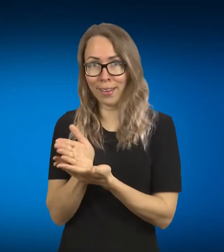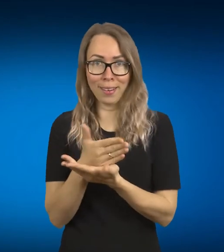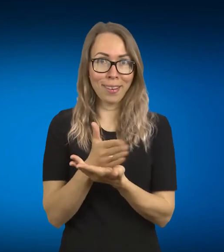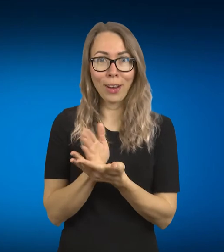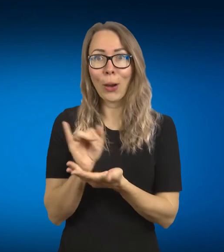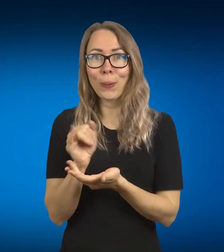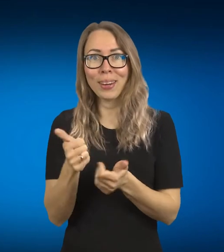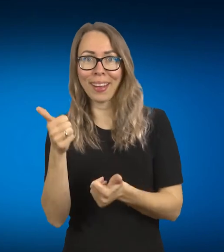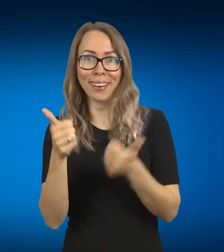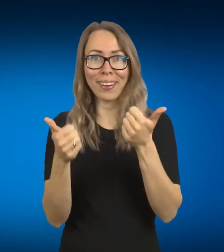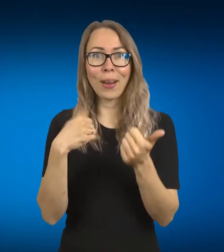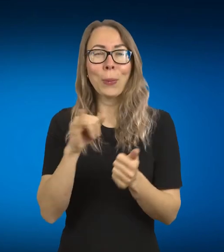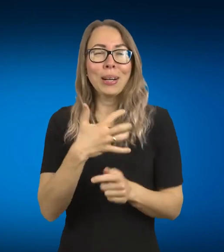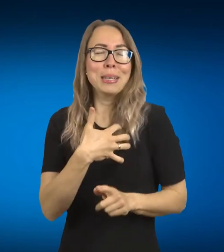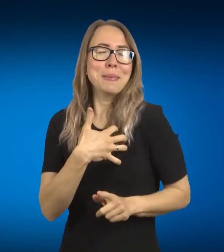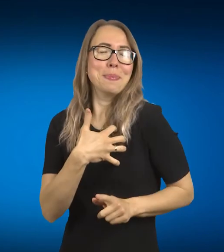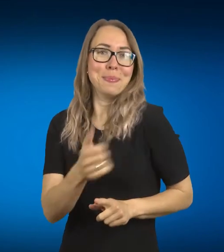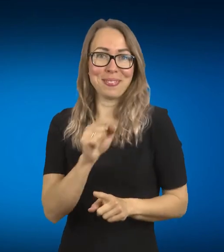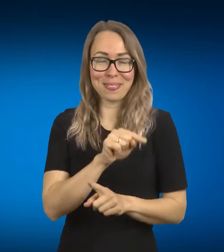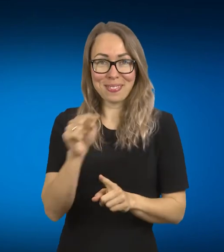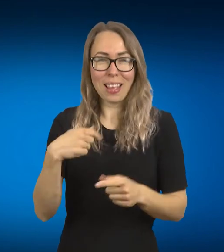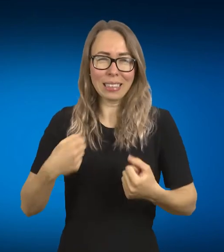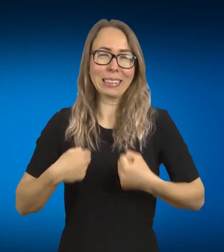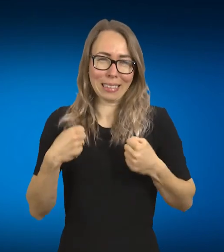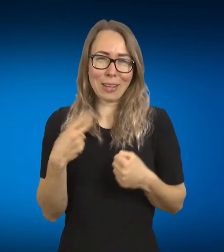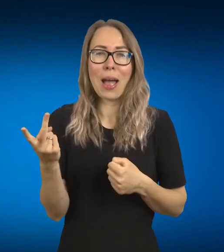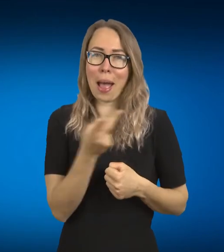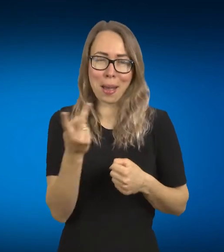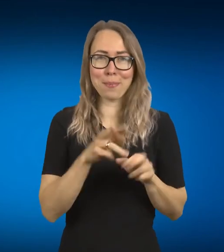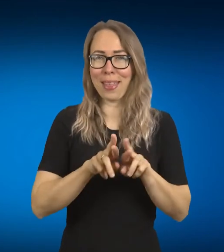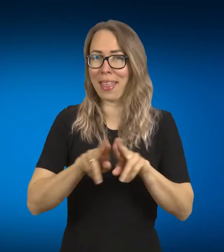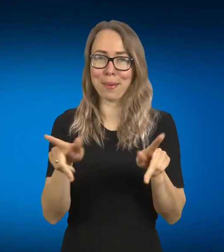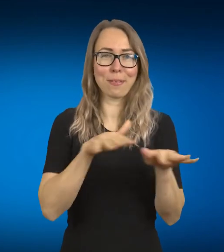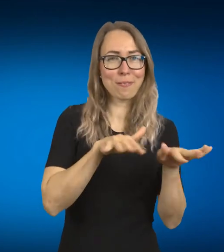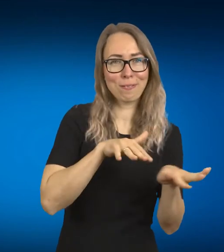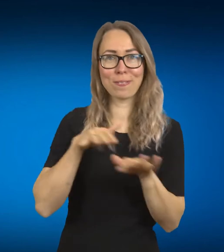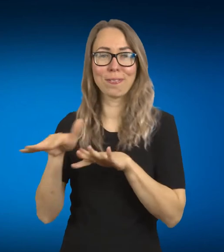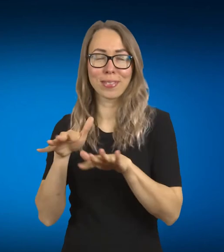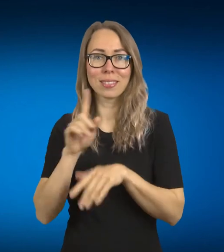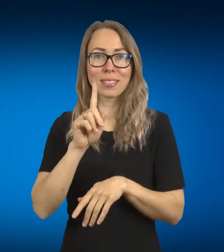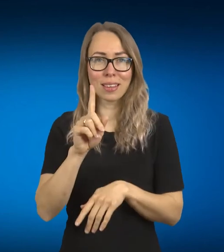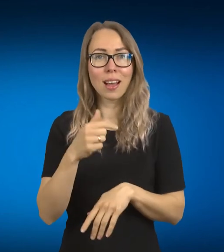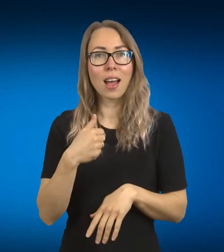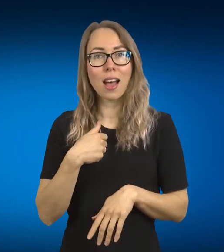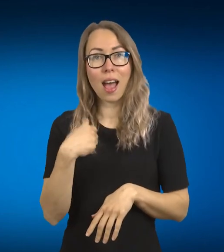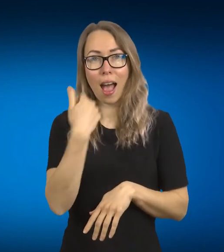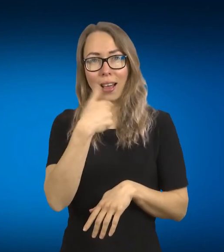mėgau jos vis dar stengis derinti abi, tai gal šiek tiek to į mano asmeninį yra daugiau